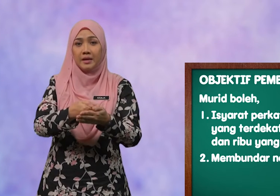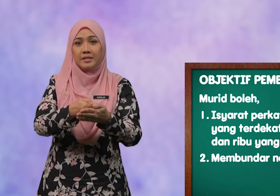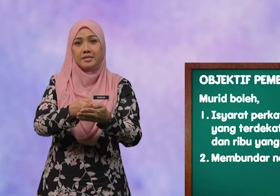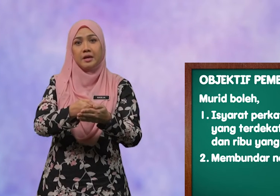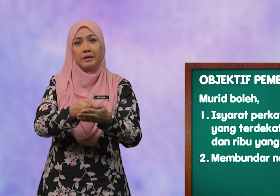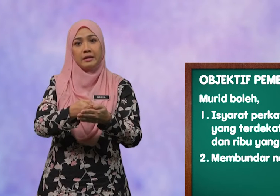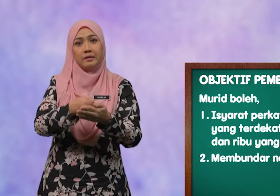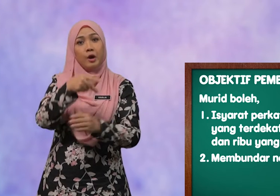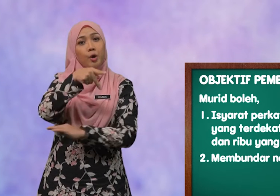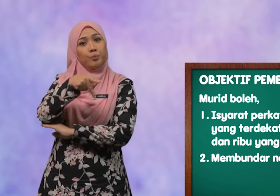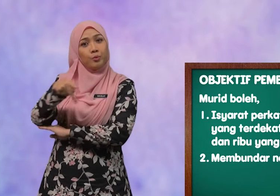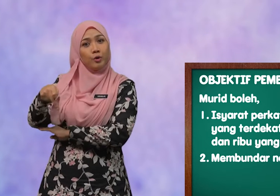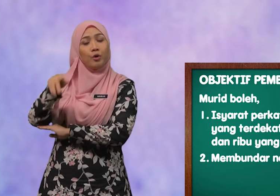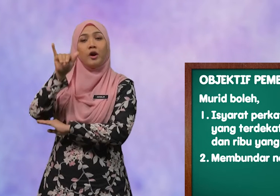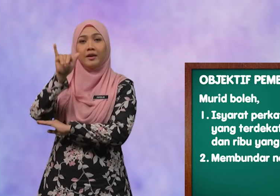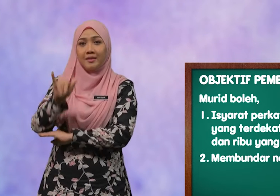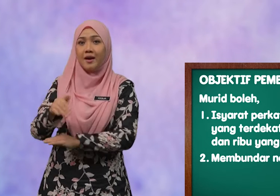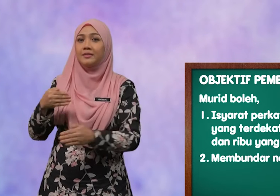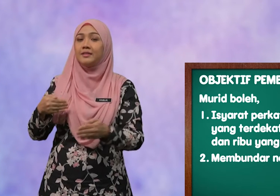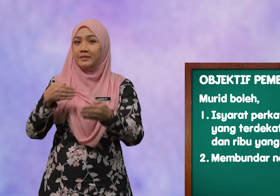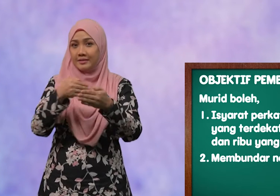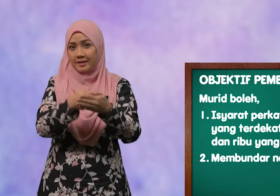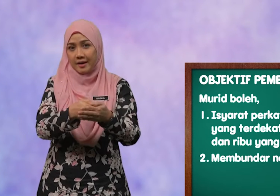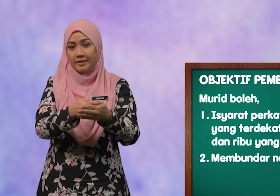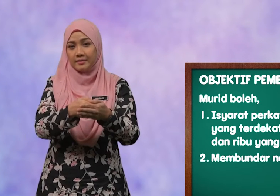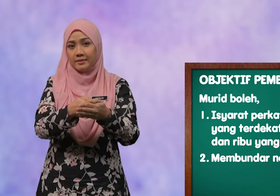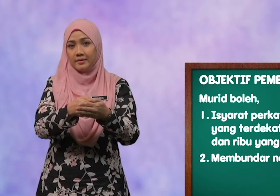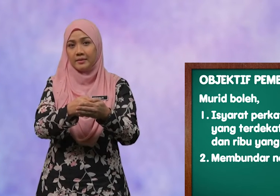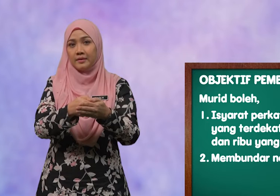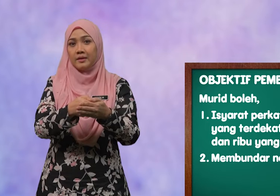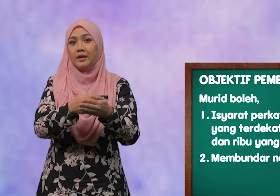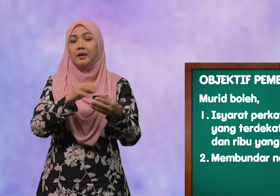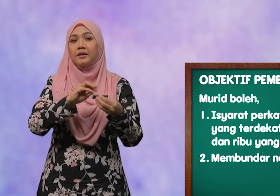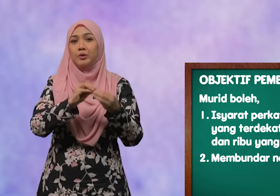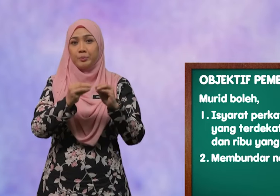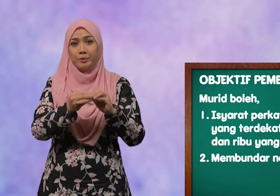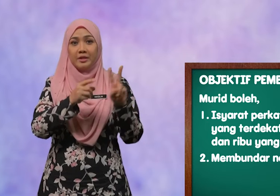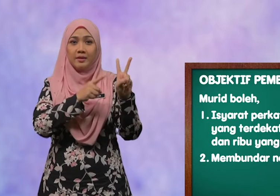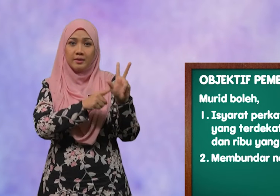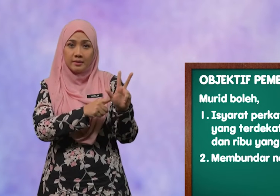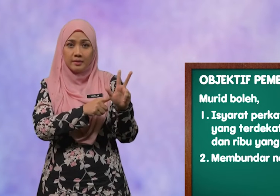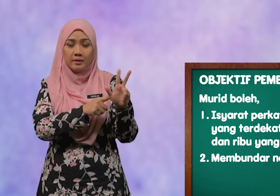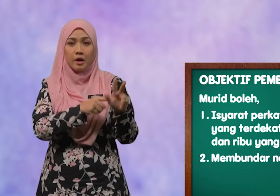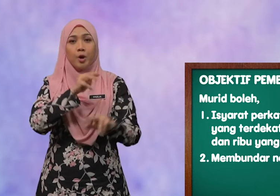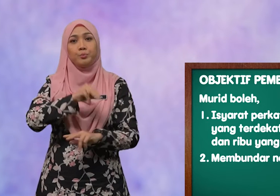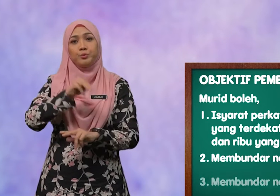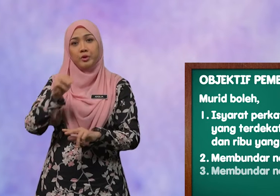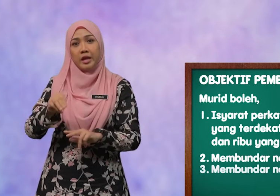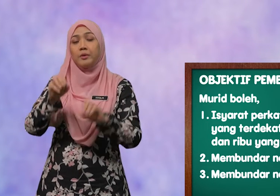sehingga puluh yang terdekat Nombor tiga, murid